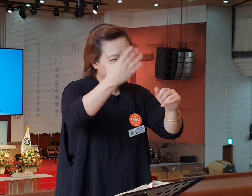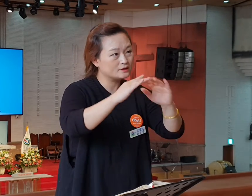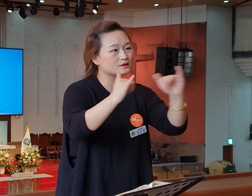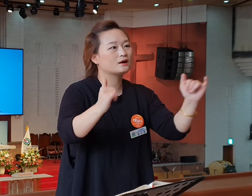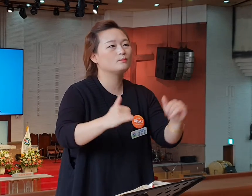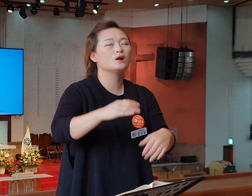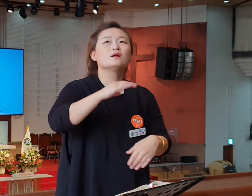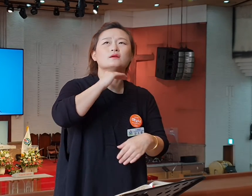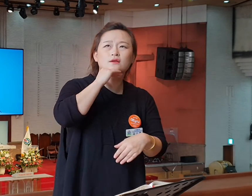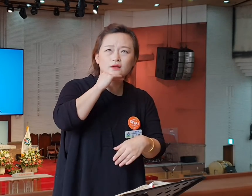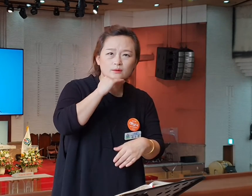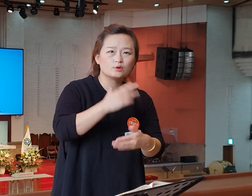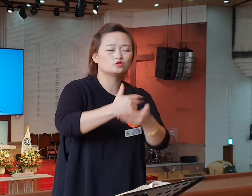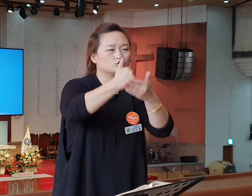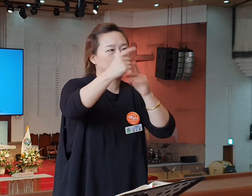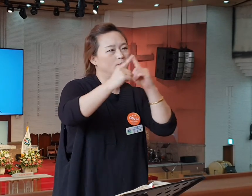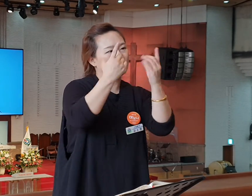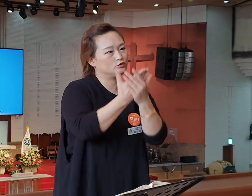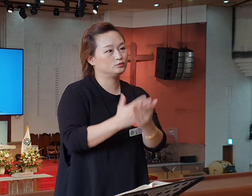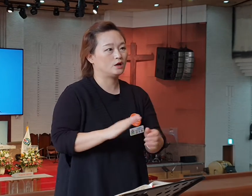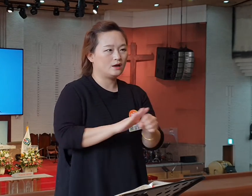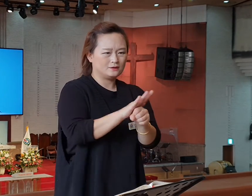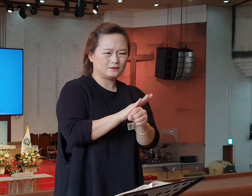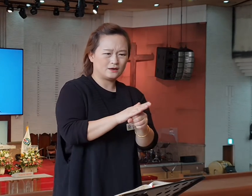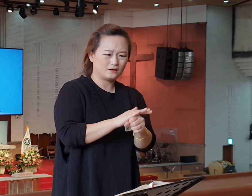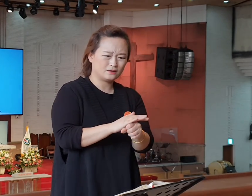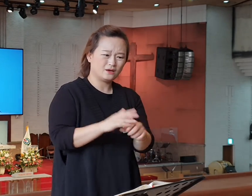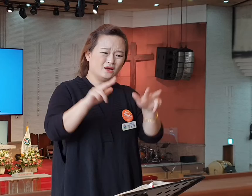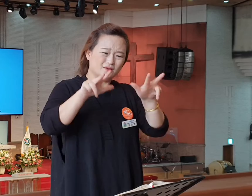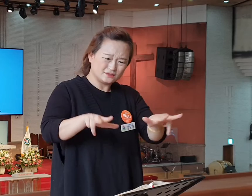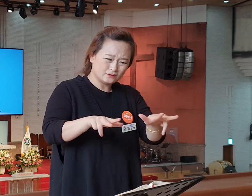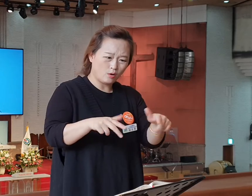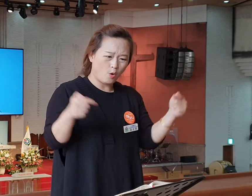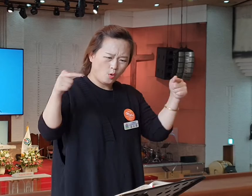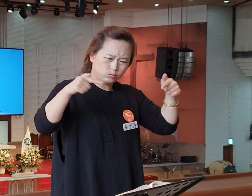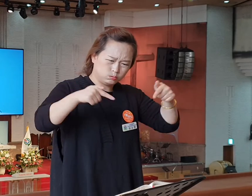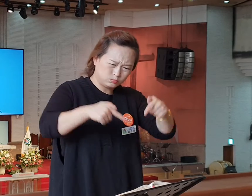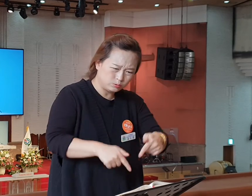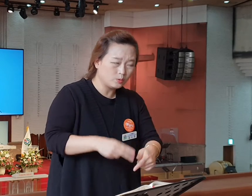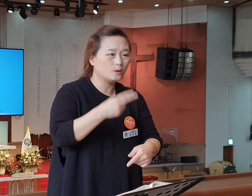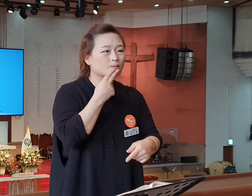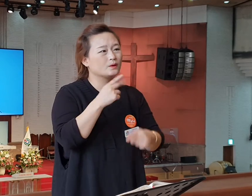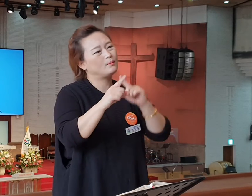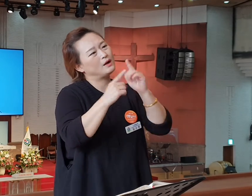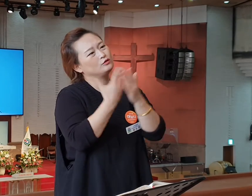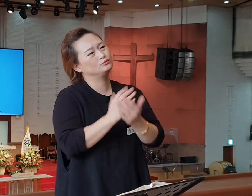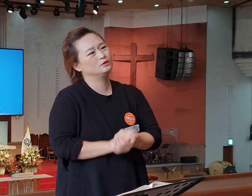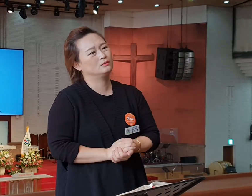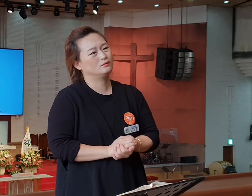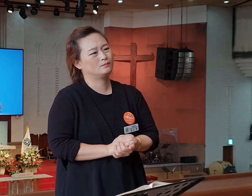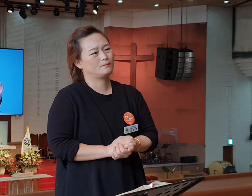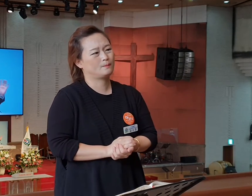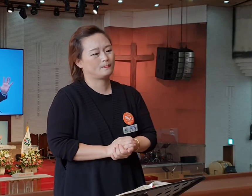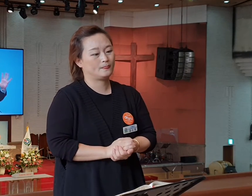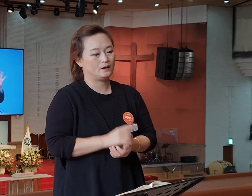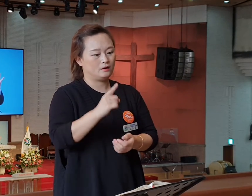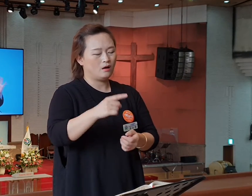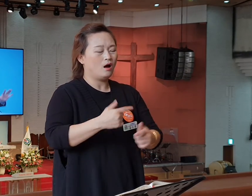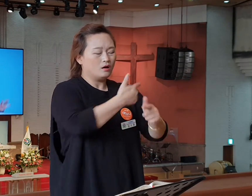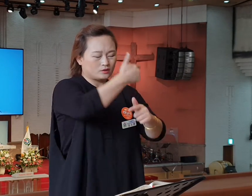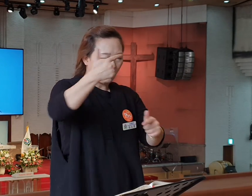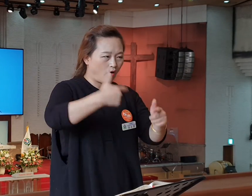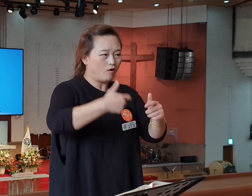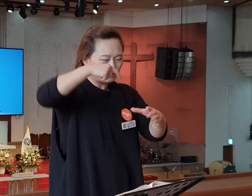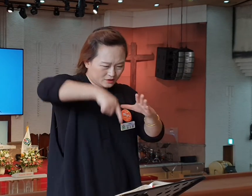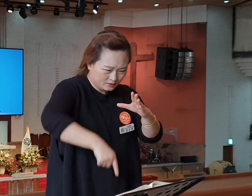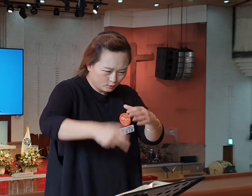기다리며 주님이 하셨던 말씀은 사랑이 식어간다는 거예요. 에베소를 향해서도 똑같이 얘기합니다. 에베소 교회. 더 깊고 큰